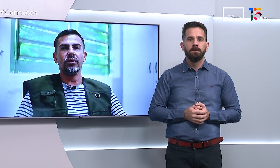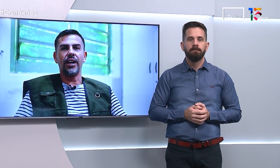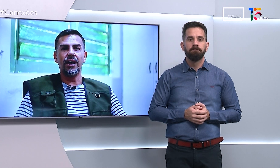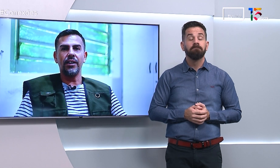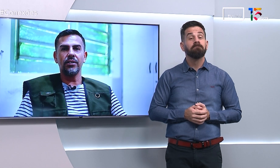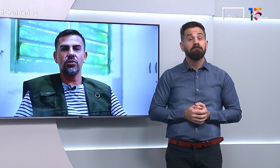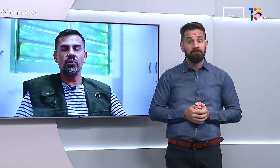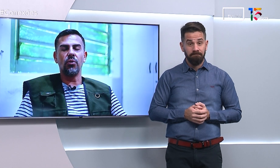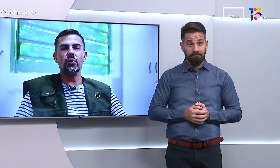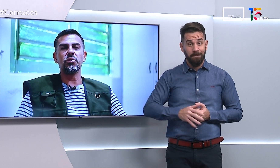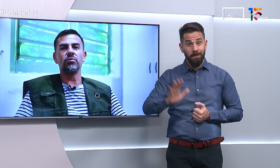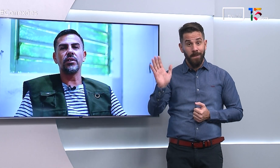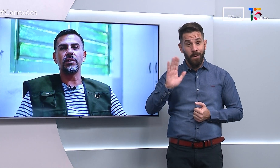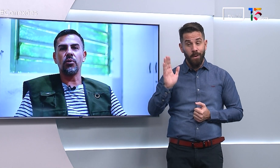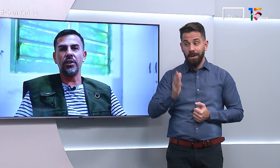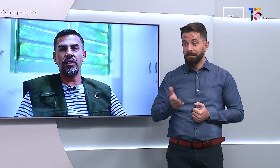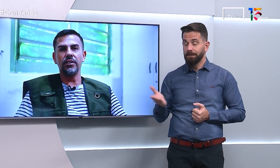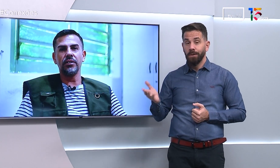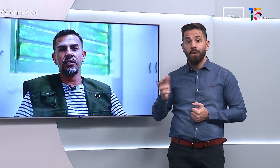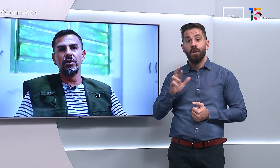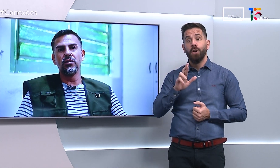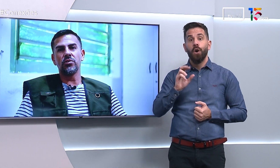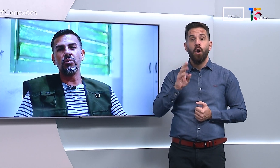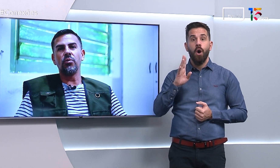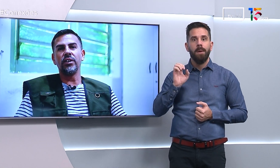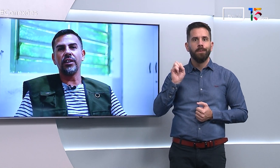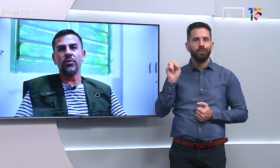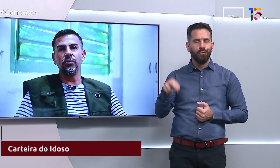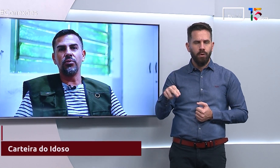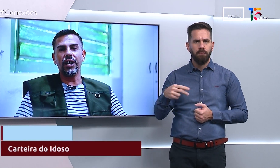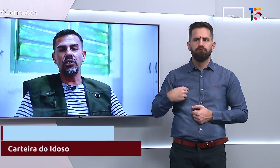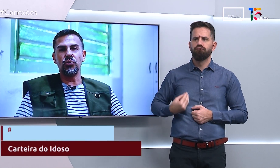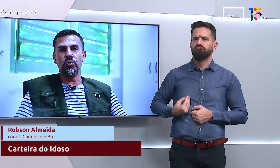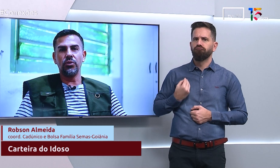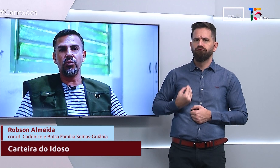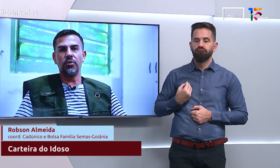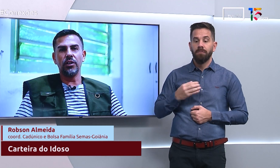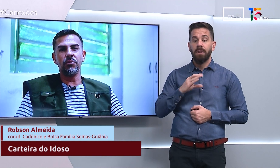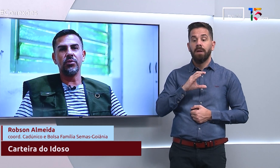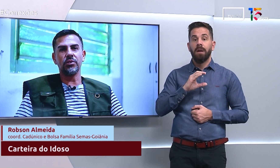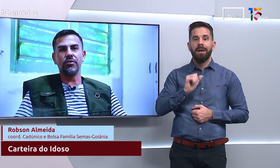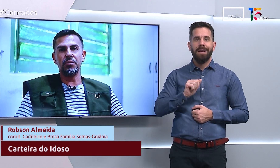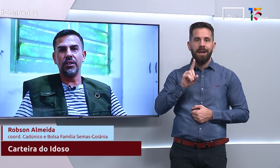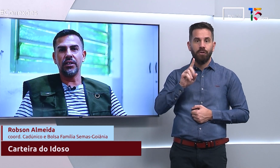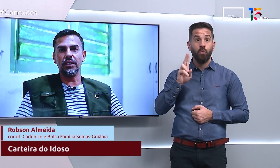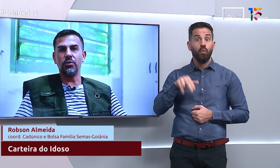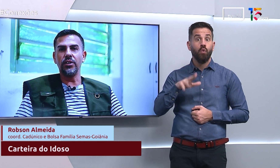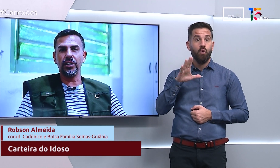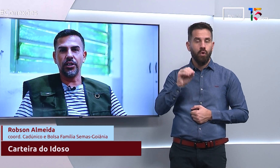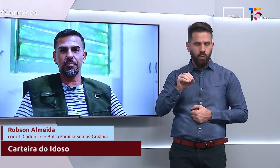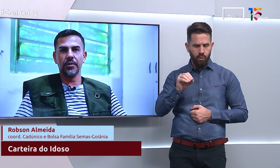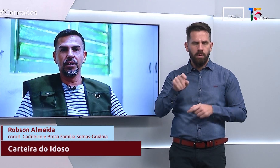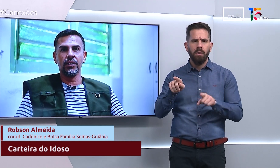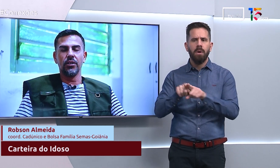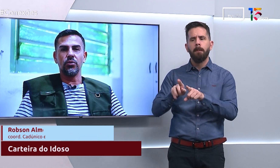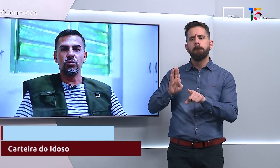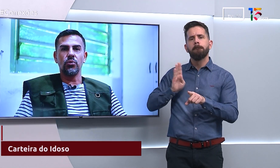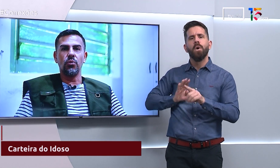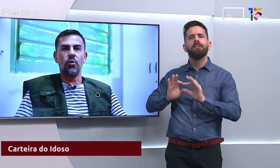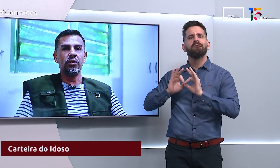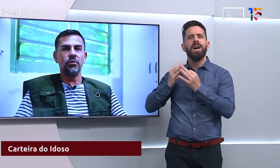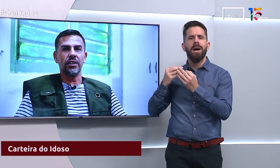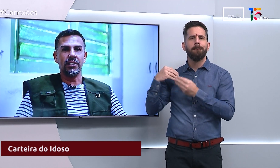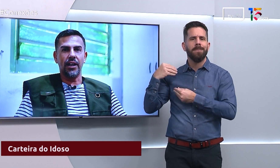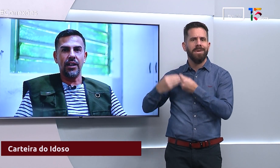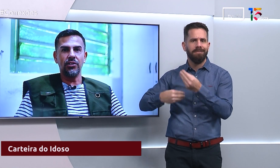Olá, sou o Robson Santos Almeida. Estou coordenador do Cade Único do programa Bolsa Família aqui em Goiânia. Eu